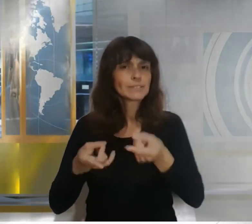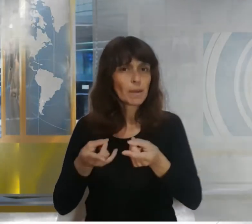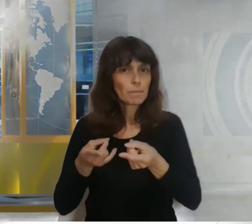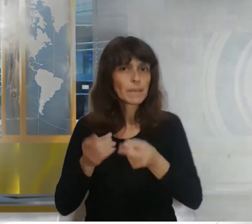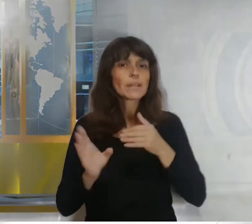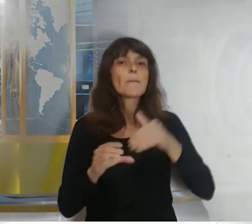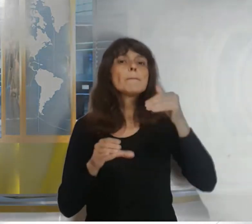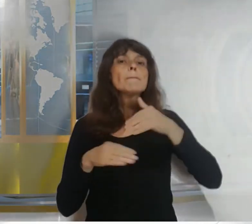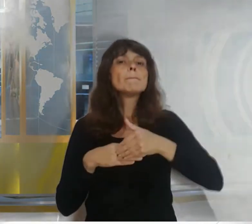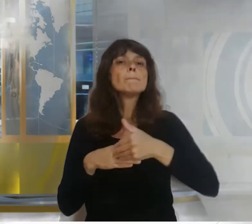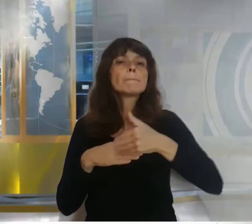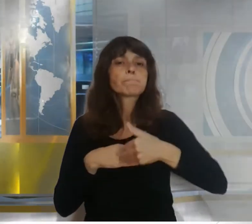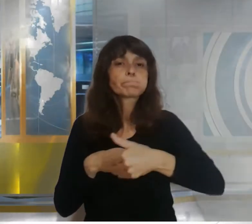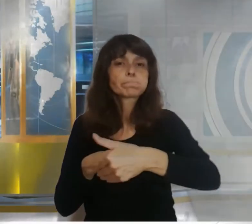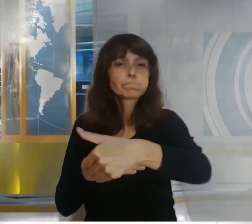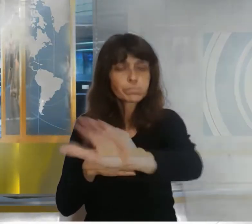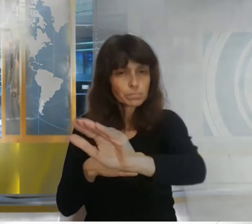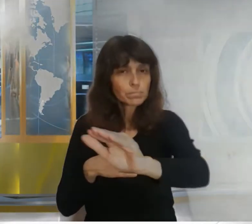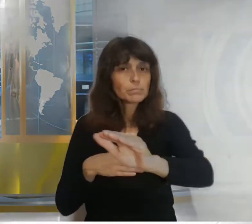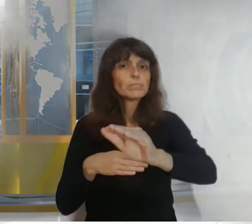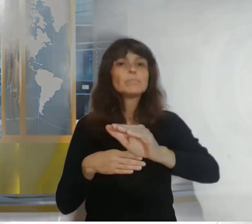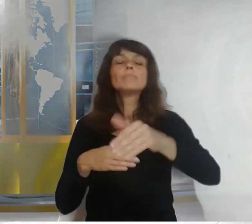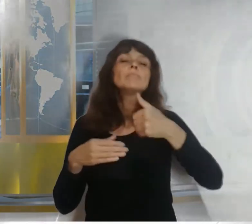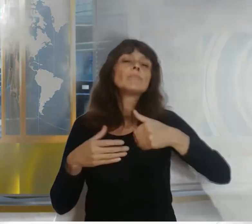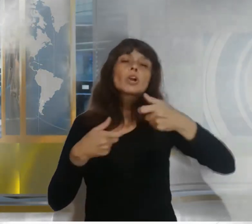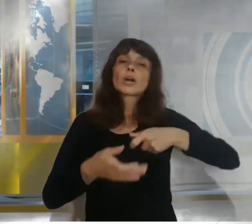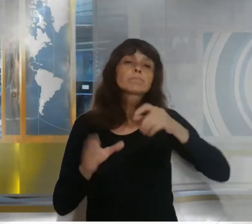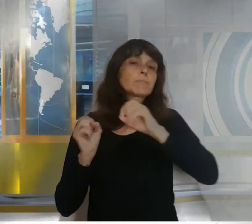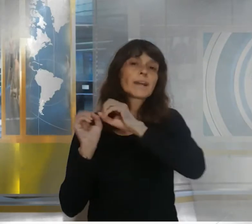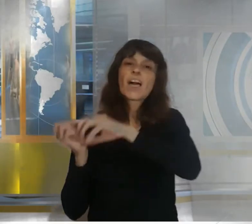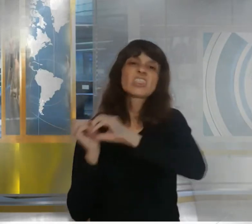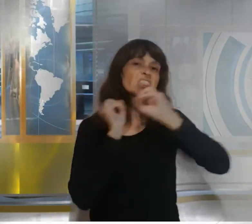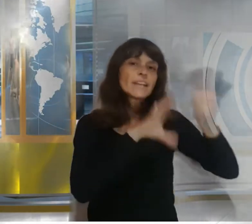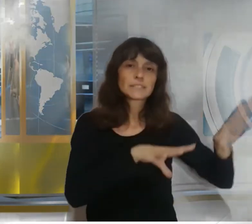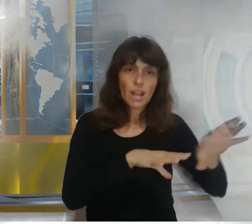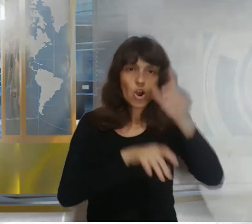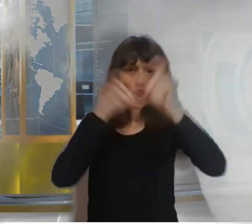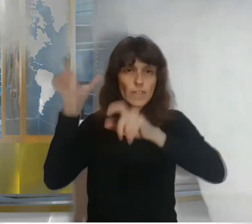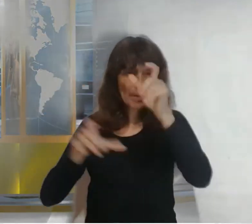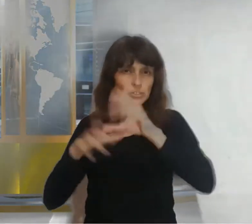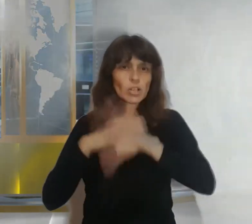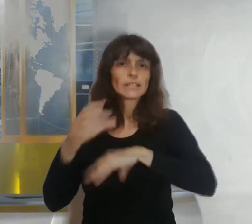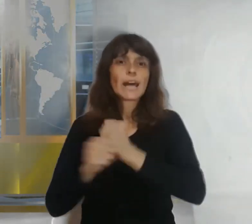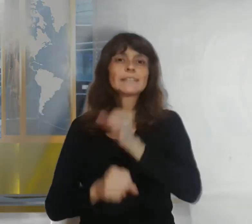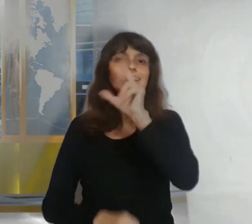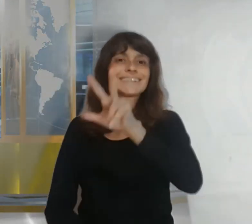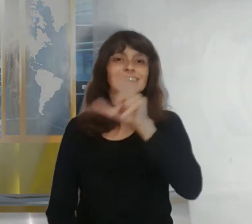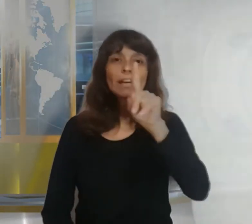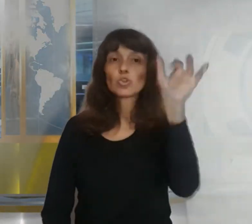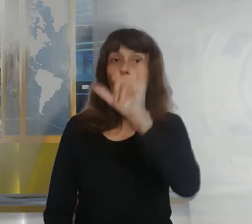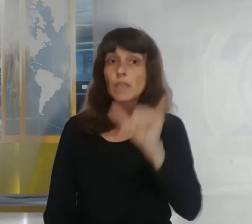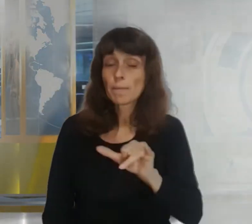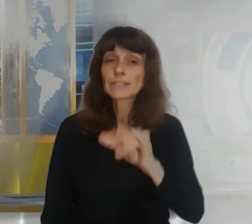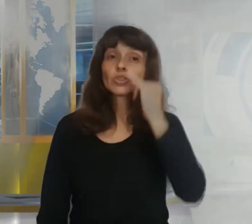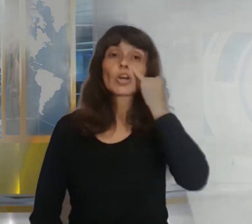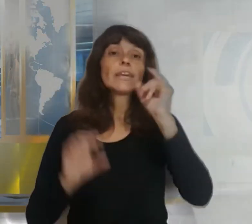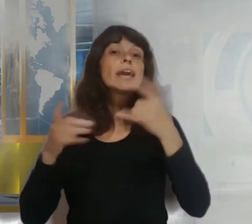desalojos hasta el 31 de marzo por lo menos y un congelamiento de los préstamos estudiantiles federales